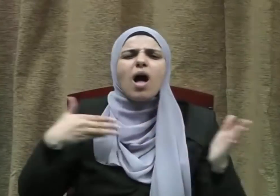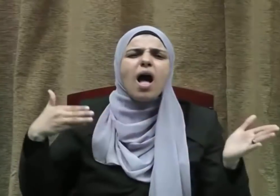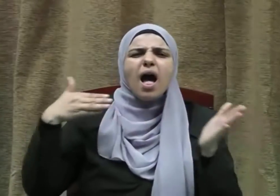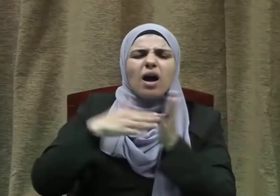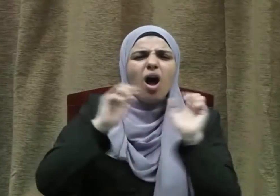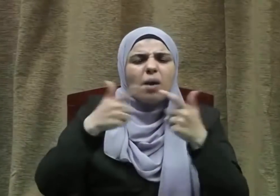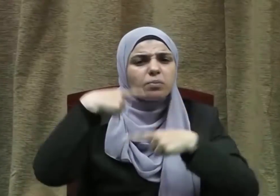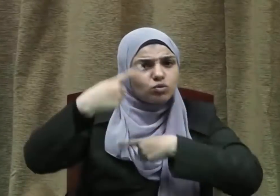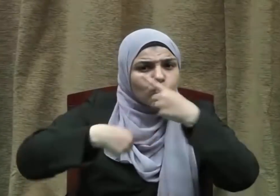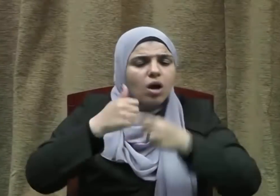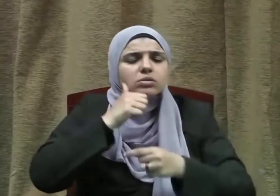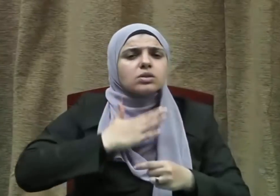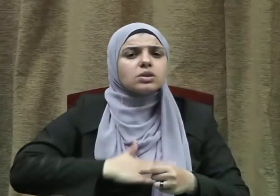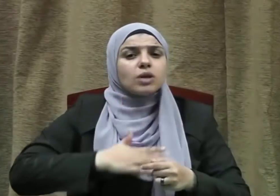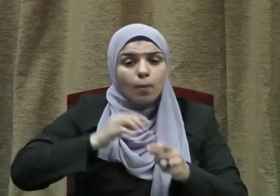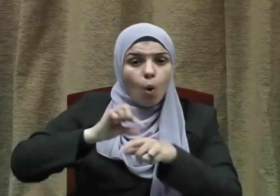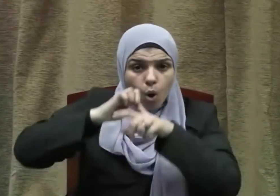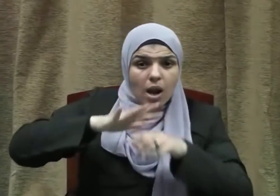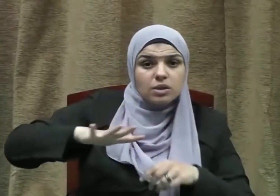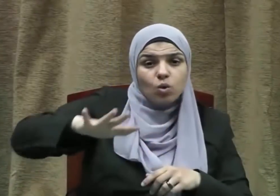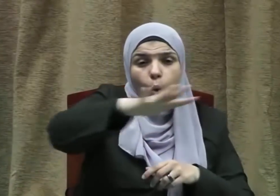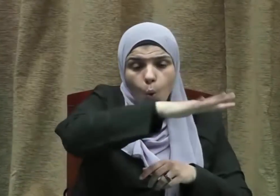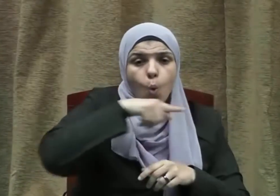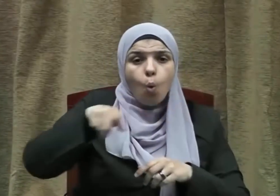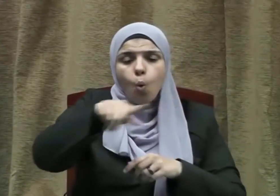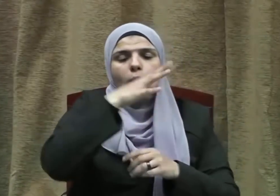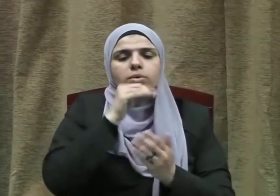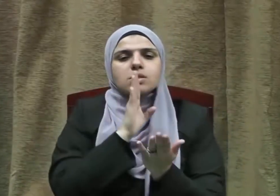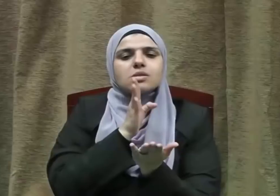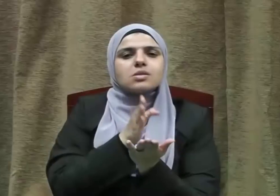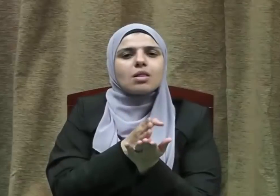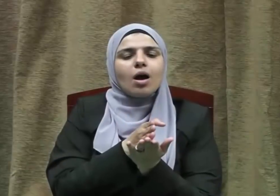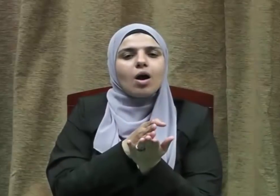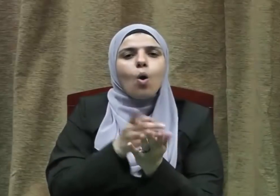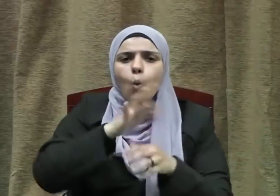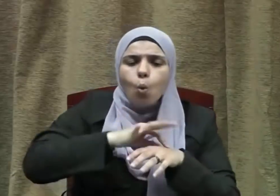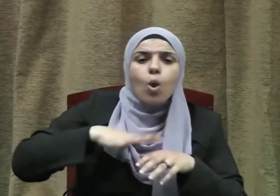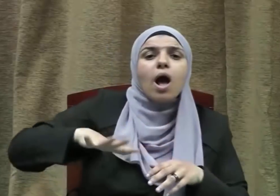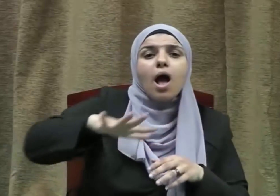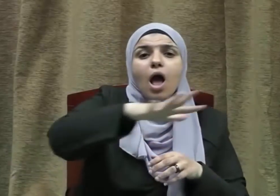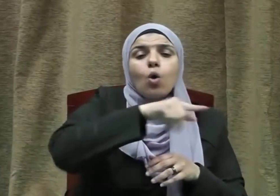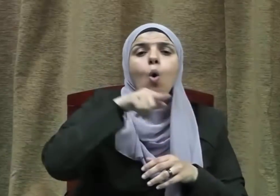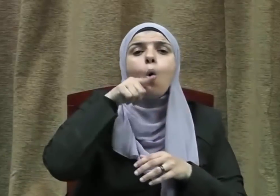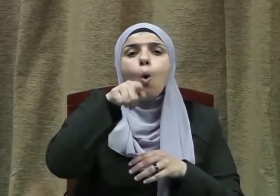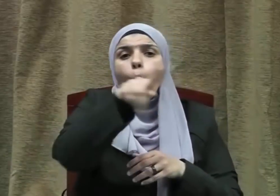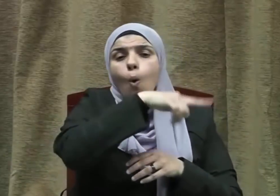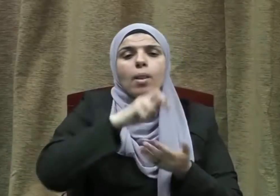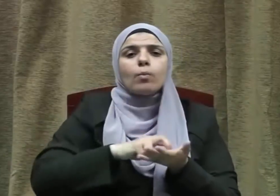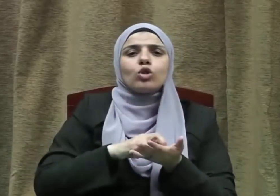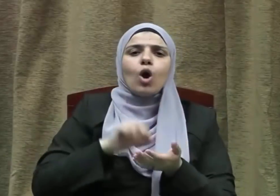الْبَأْسِ أُولَئِكَ الَّذِينَ صَدَقُوا وَأُولَئِكَ هُمُ الْمُتَّقُونَ